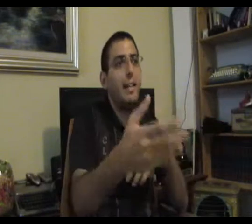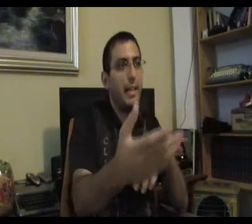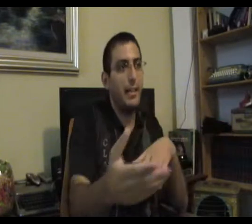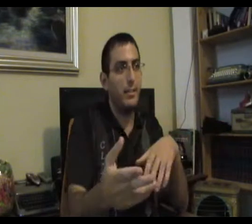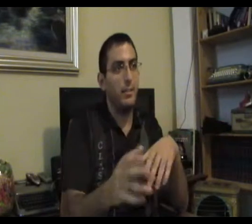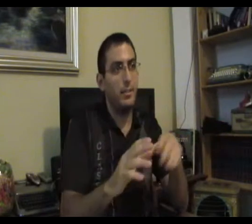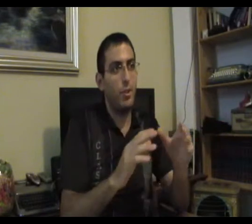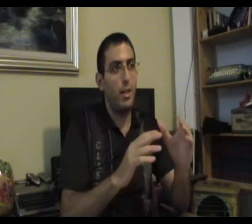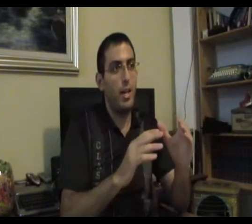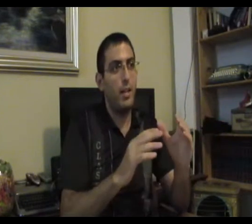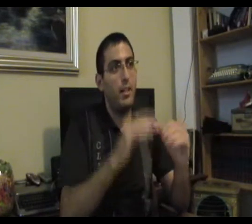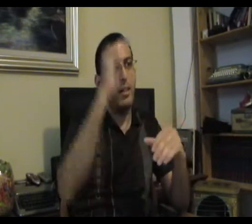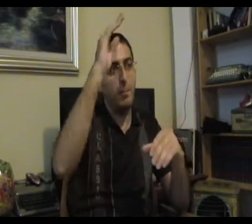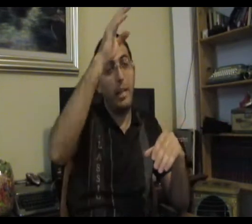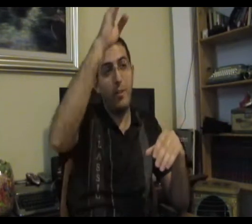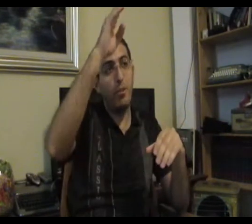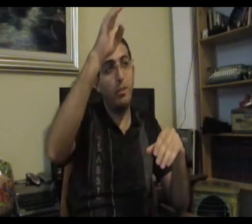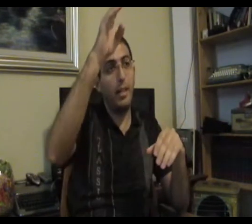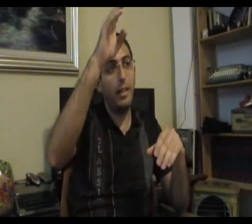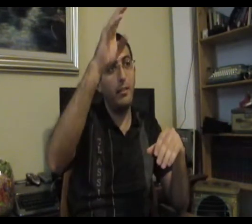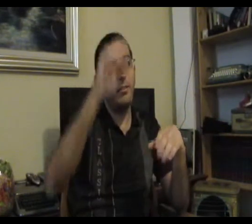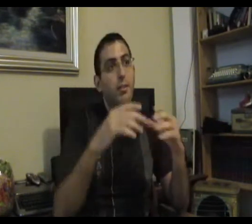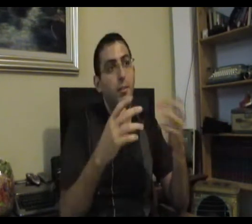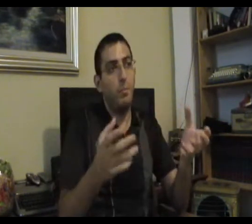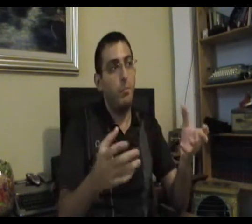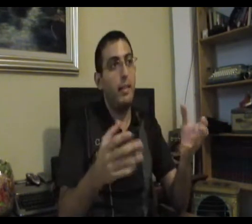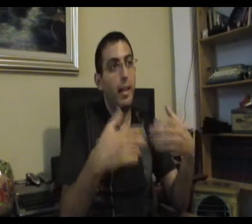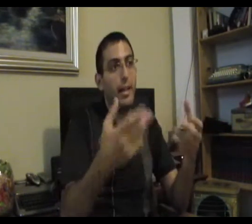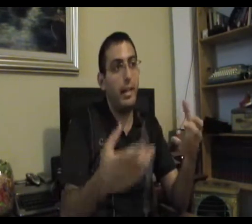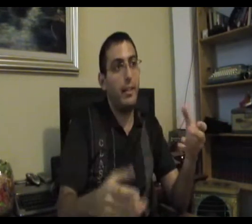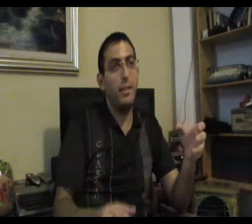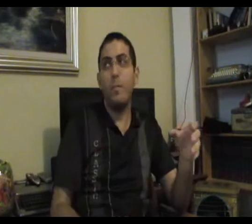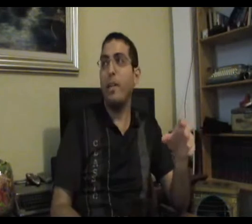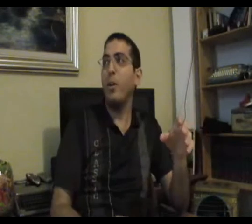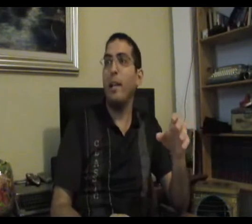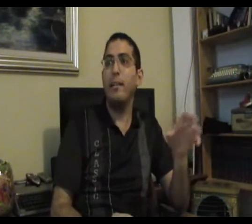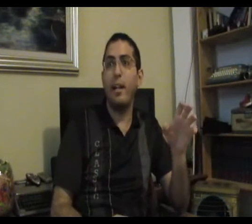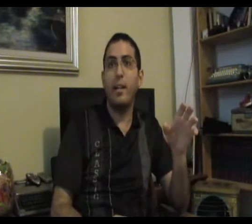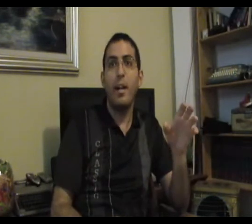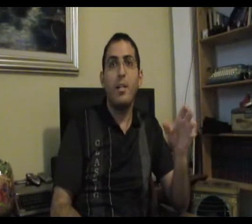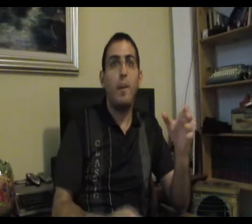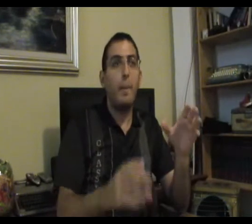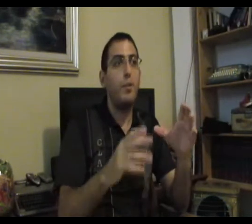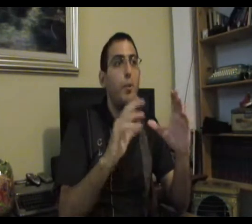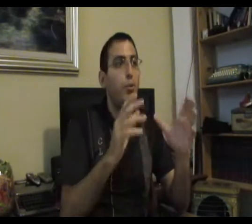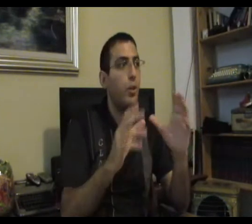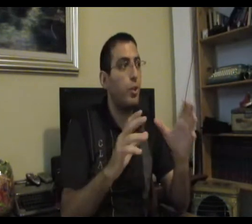כדי להגיע לזה זה שאלה בהנחה שזאת התכלית מה הדרך להגיע לזה אבל בעיקרון אין דרך עכשיו הרבה פעמים שמישהו שואל אותי